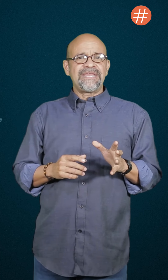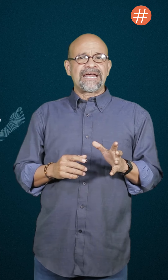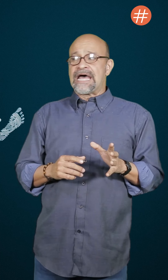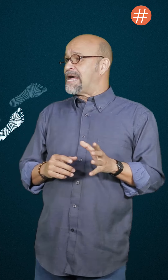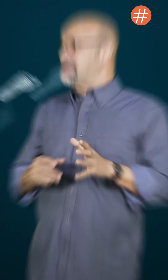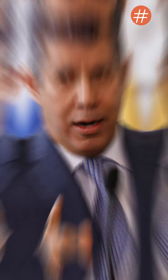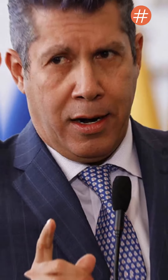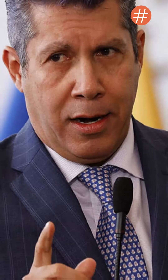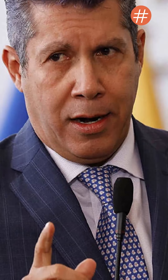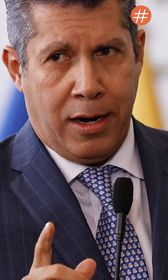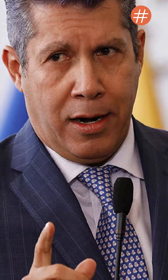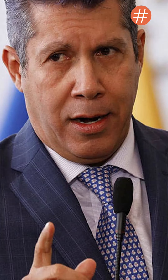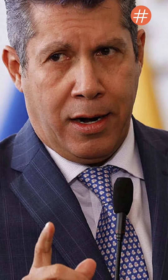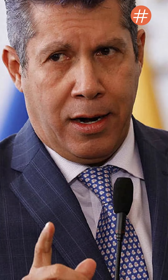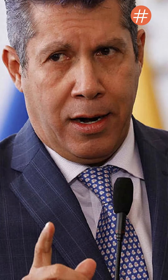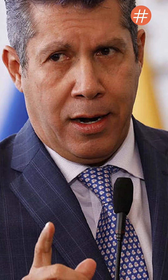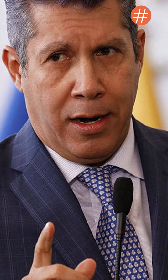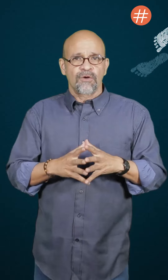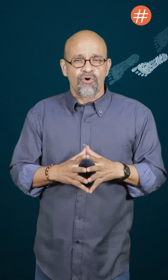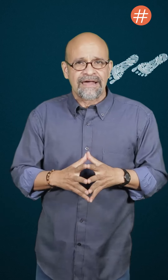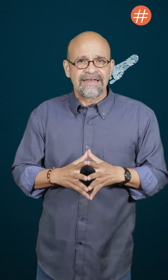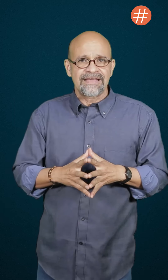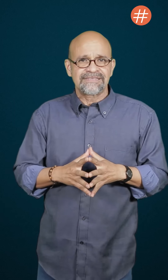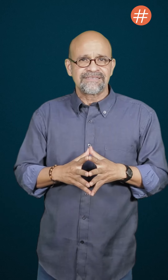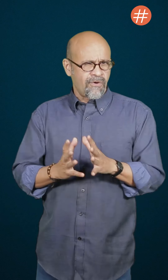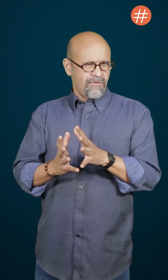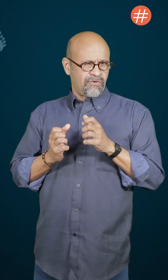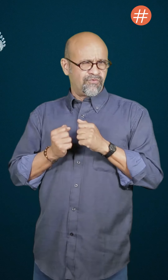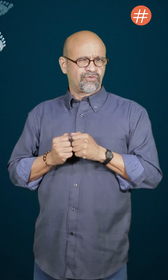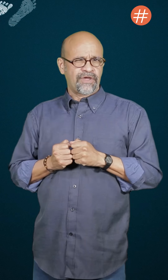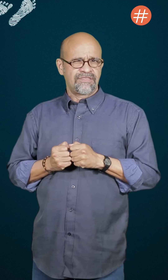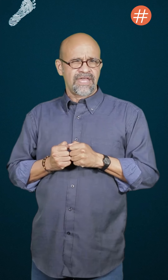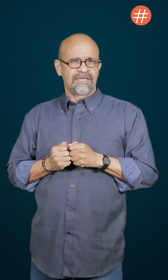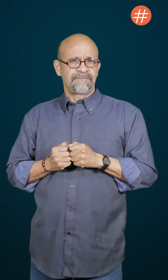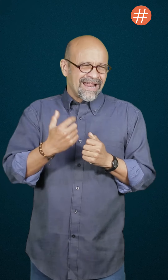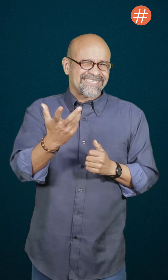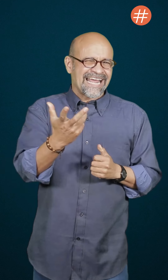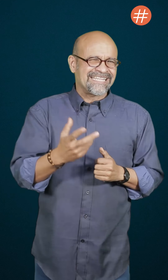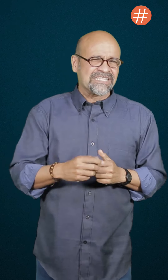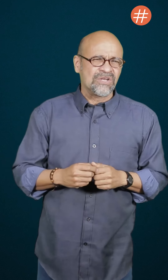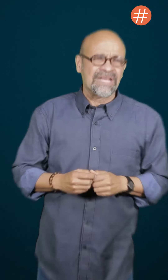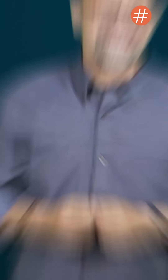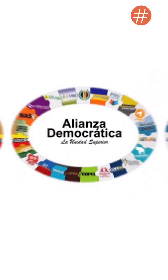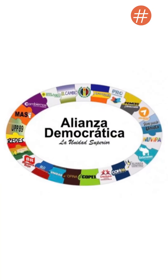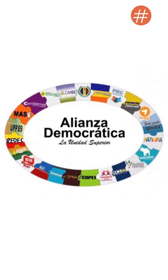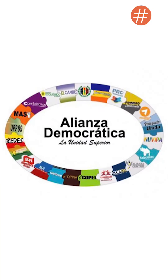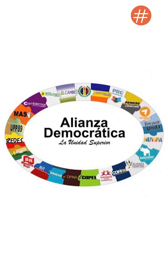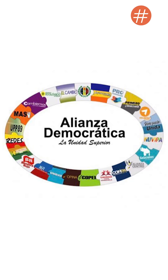mirará Henry Falcón a la hora de buscar alianzas con los votos que tiene? ¿Cuál será el destino de la Alianza Democrática